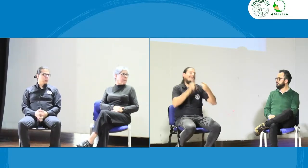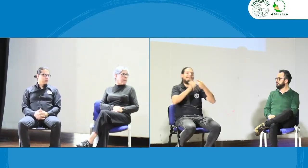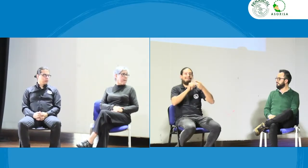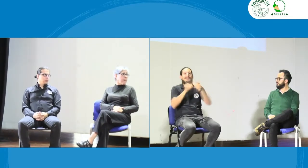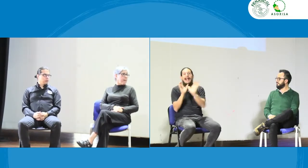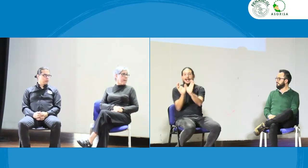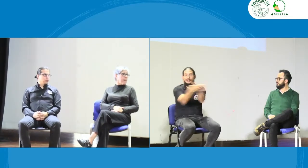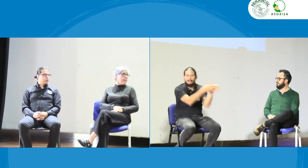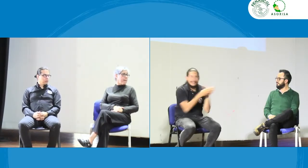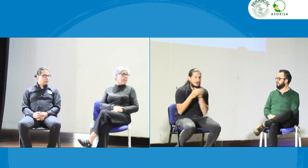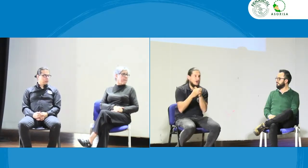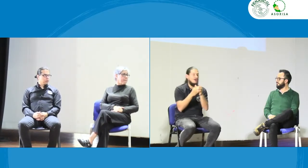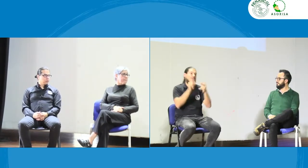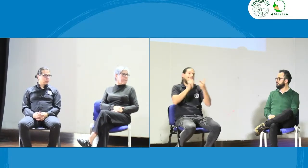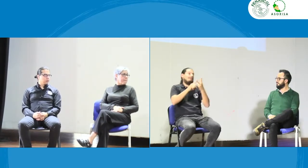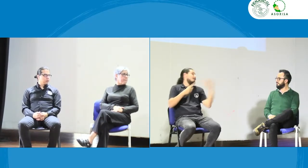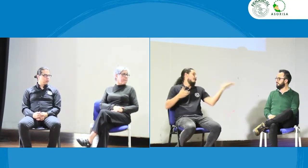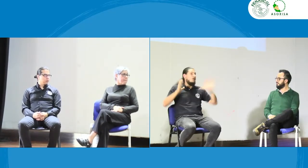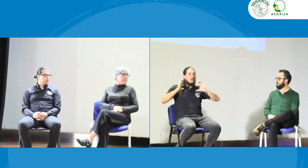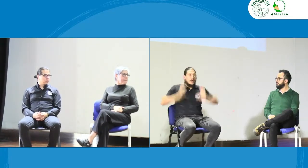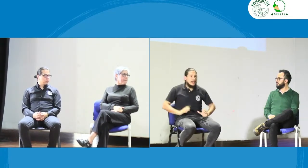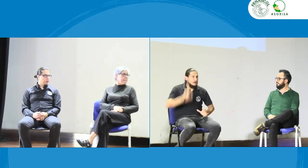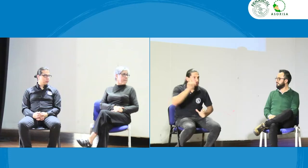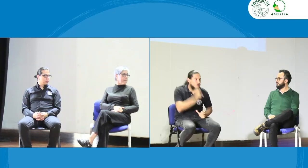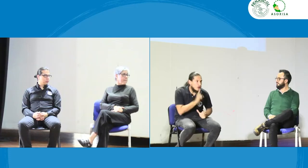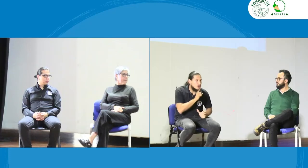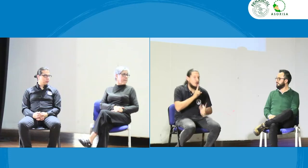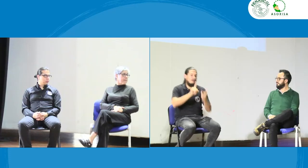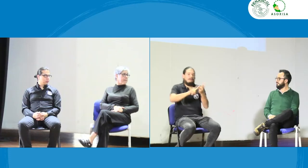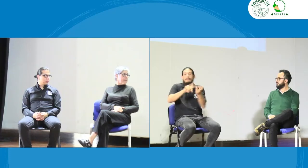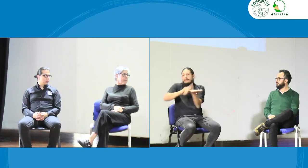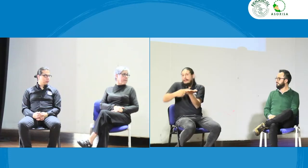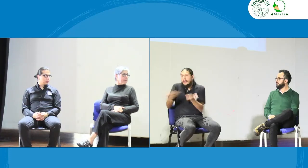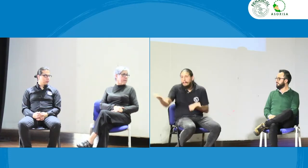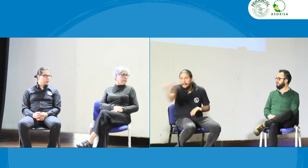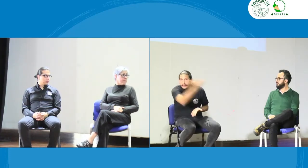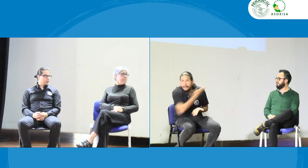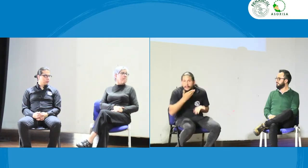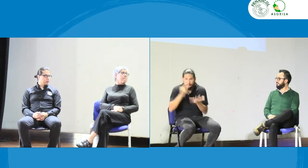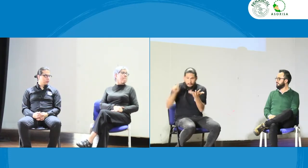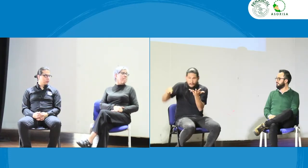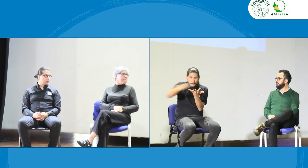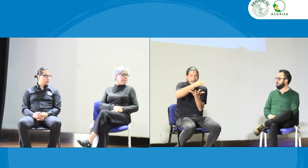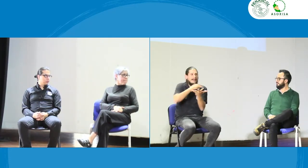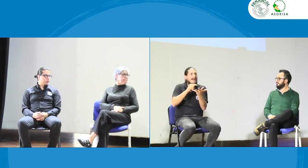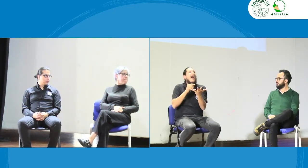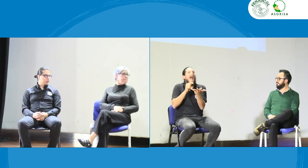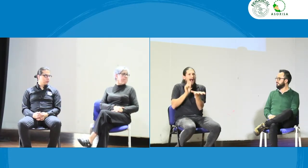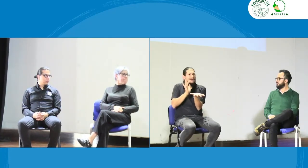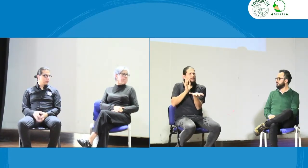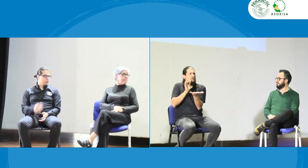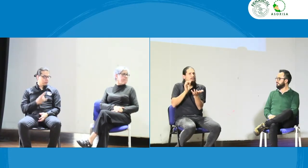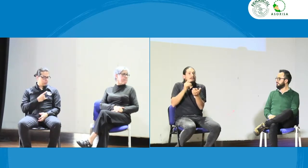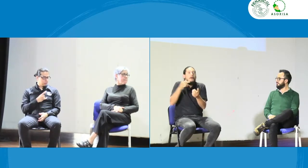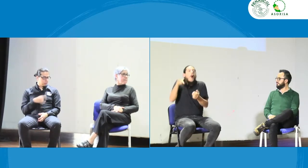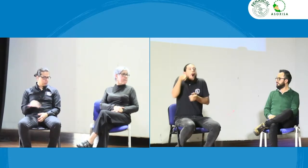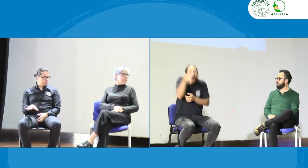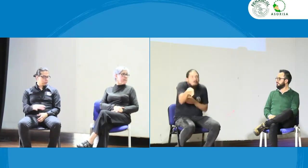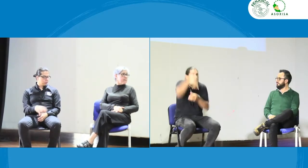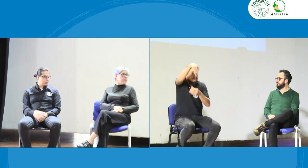análisis y un estudio de ello entonces las asociaciones los ciudadanos los intérpretes los diferentes actores que hacen parte de